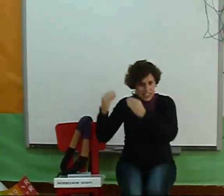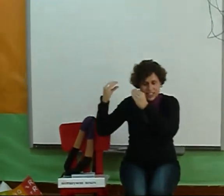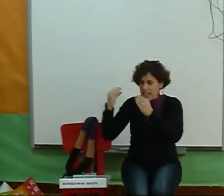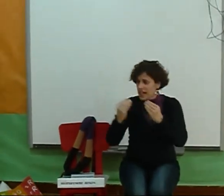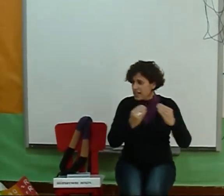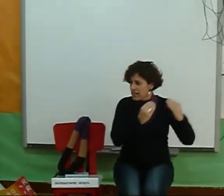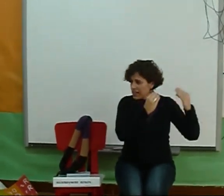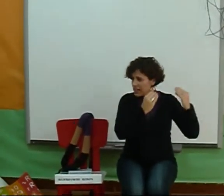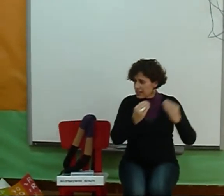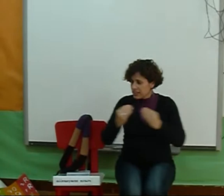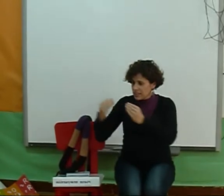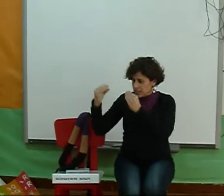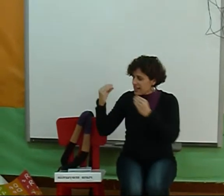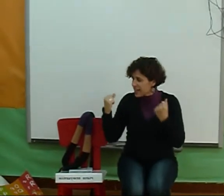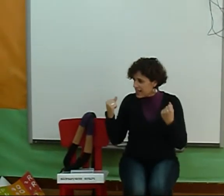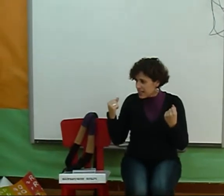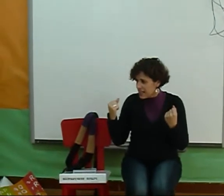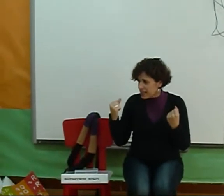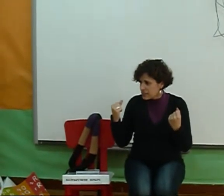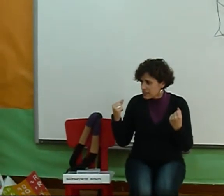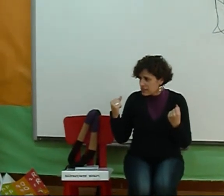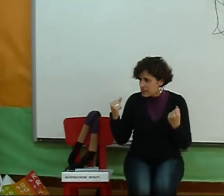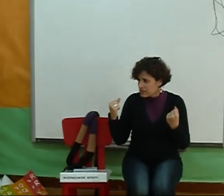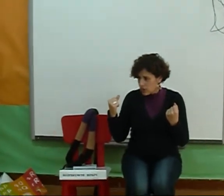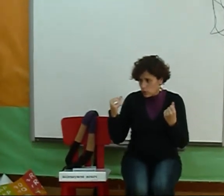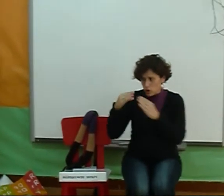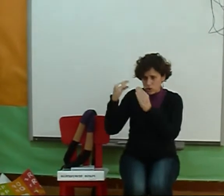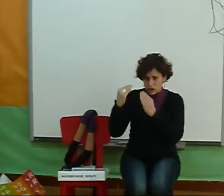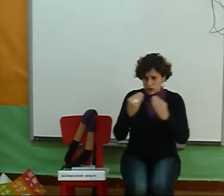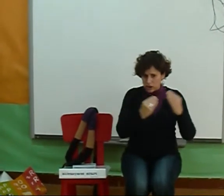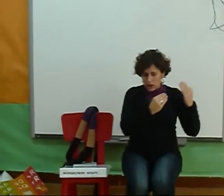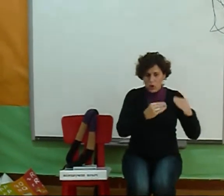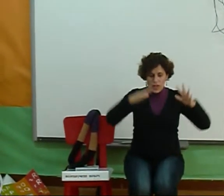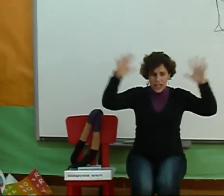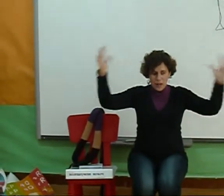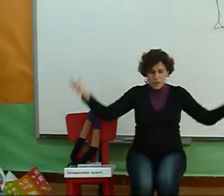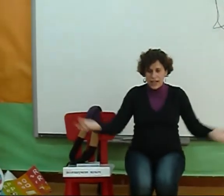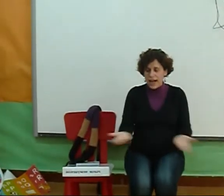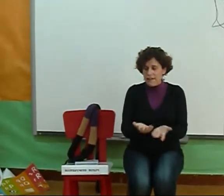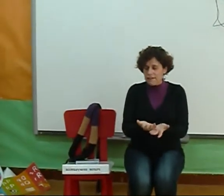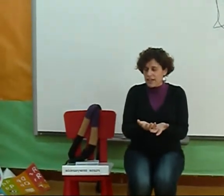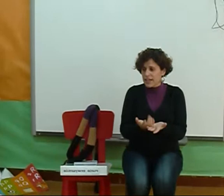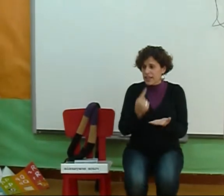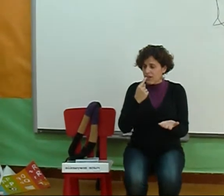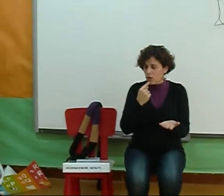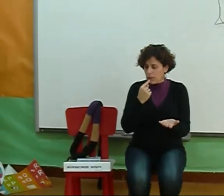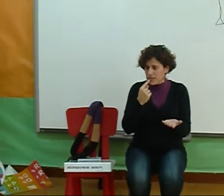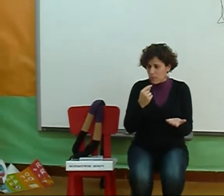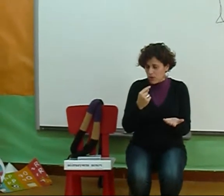Sandía Sabe descale a sandía? Sí Seguro? Unha que é moi grande E que é de cor vermella por